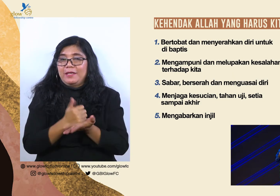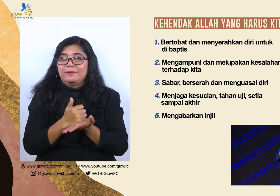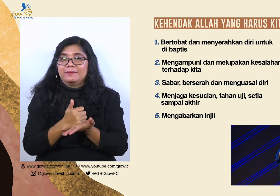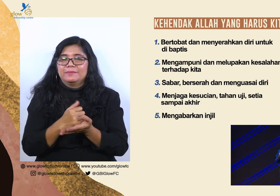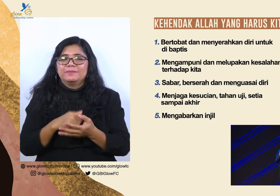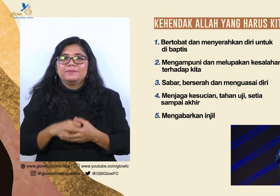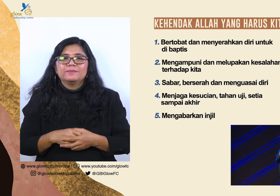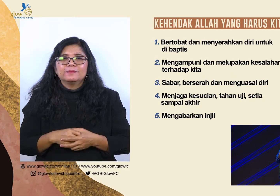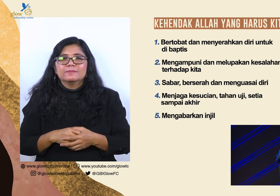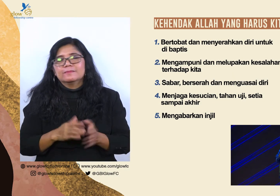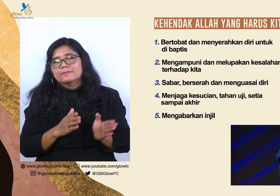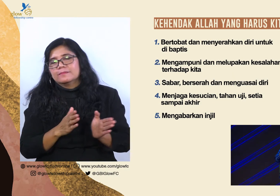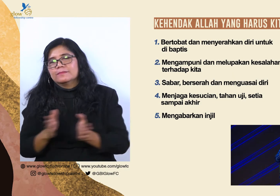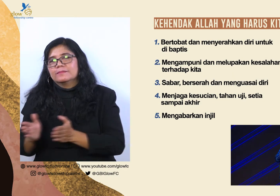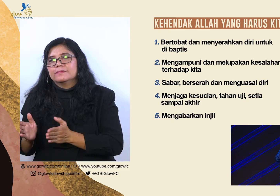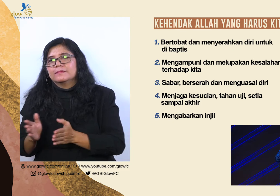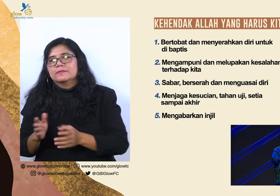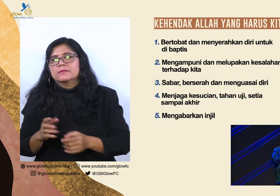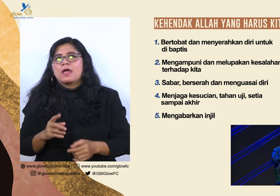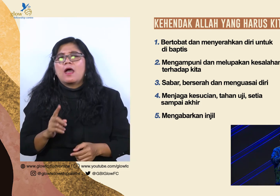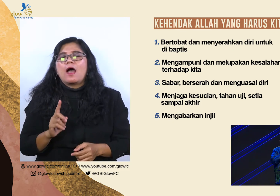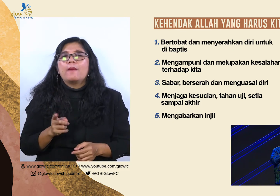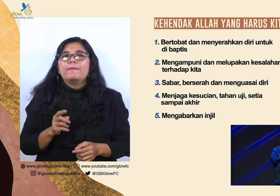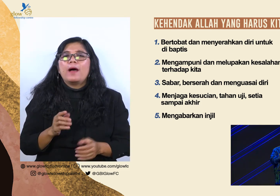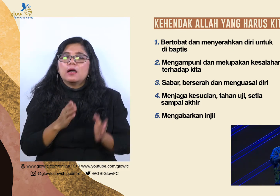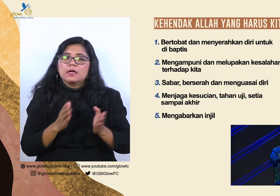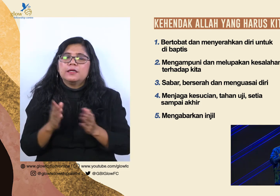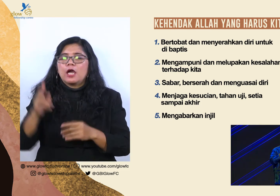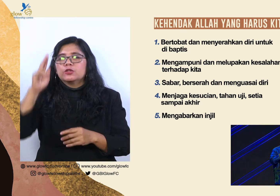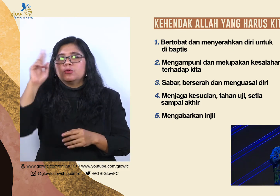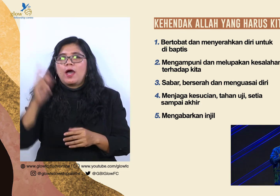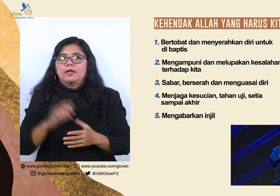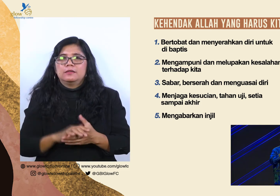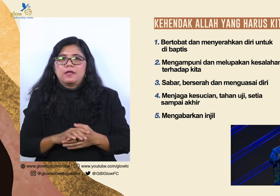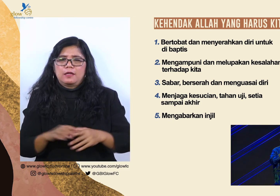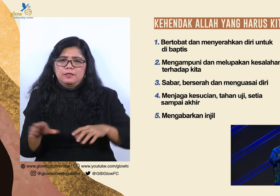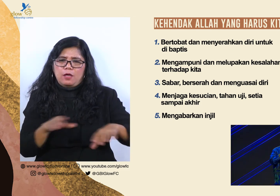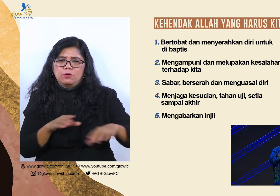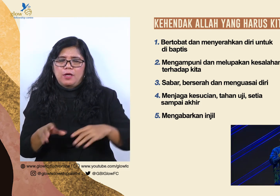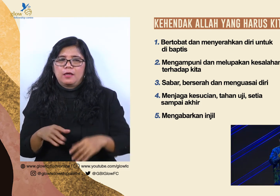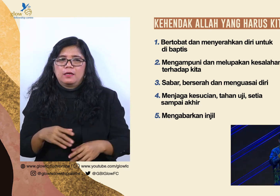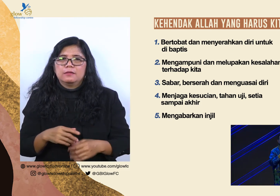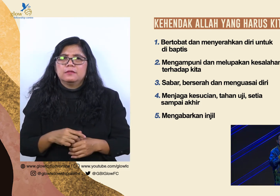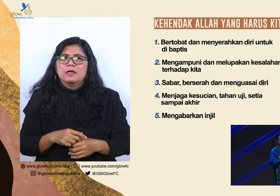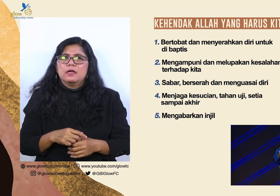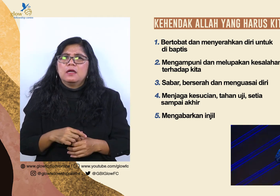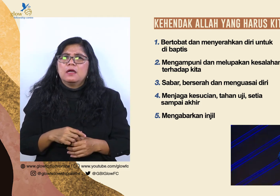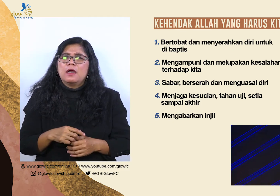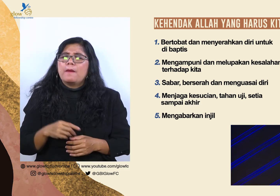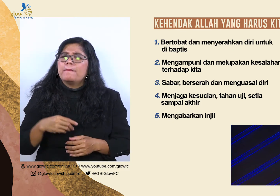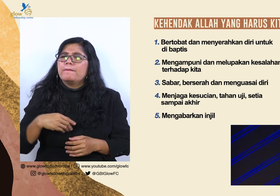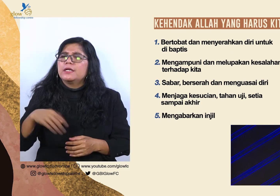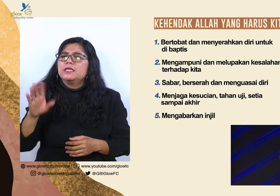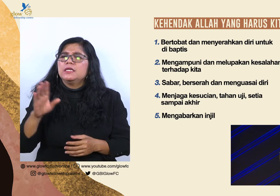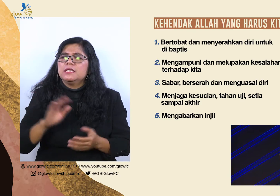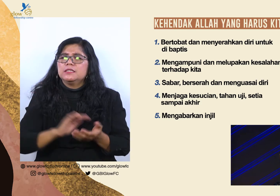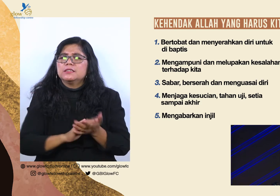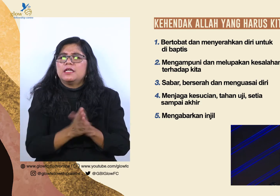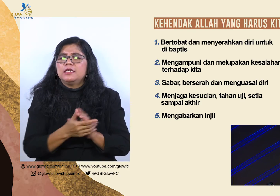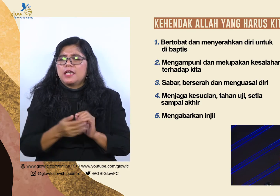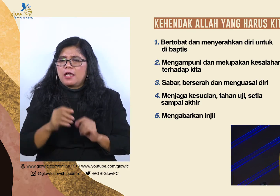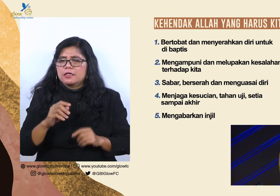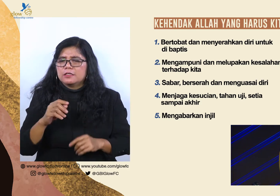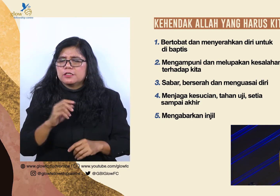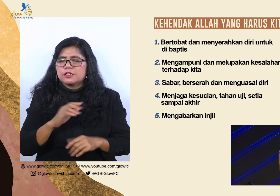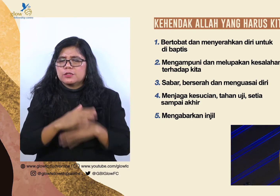Apa kendak Allah yang harus kita laksanakan? Alkitab berkata pergi. Jadikan sekalian bangsa muridku. Ini yang Alkitab